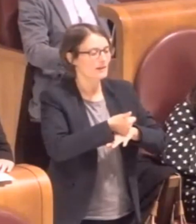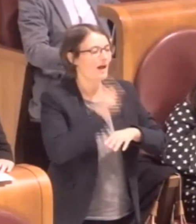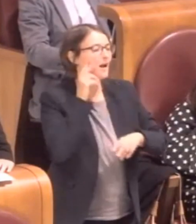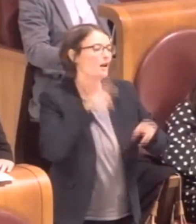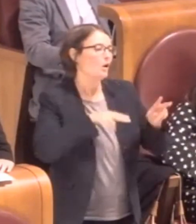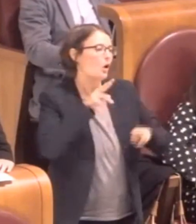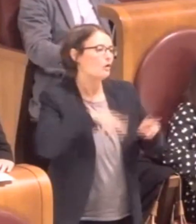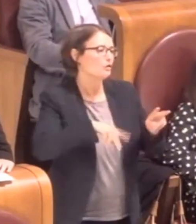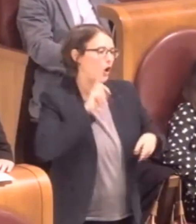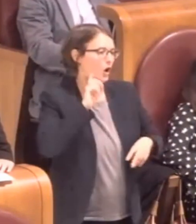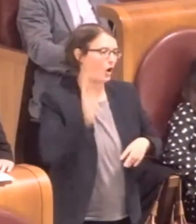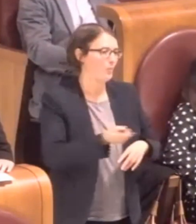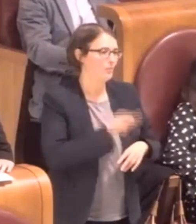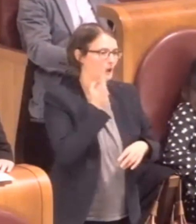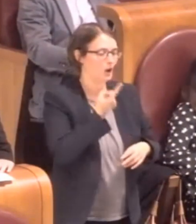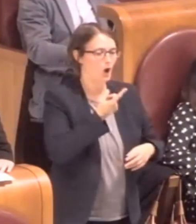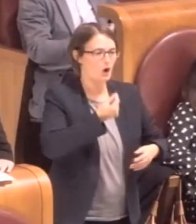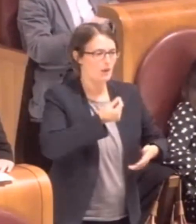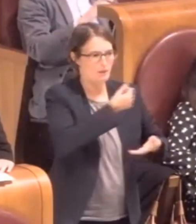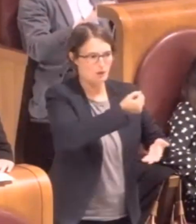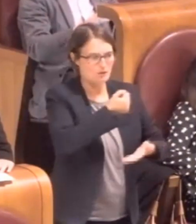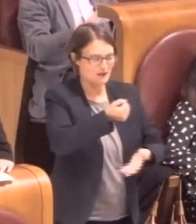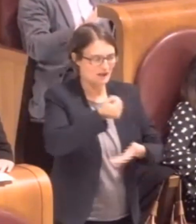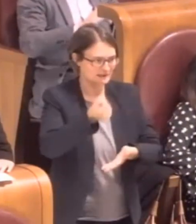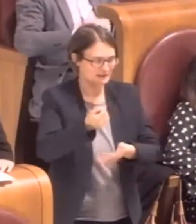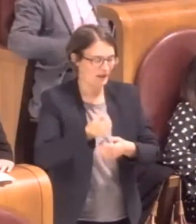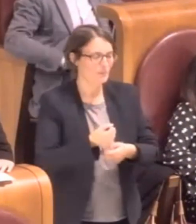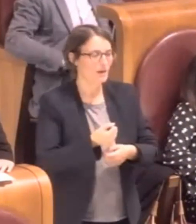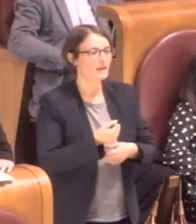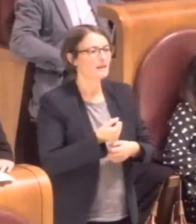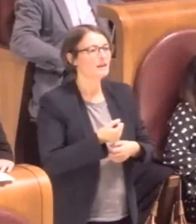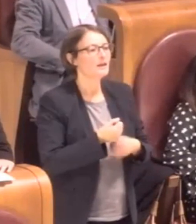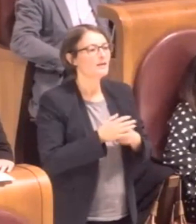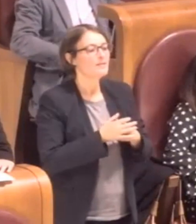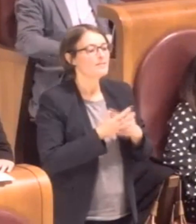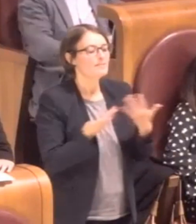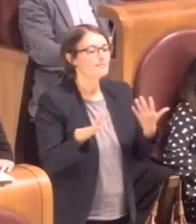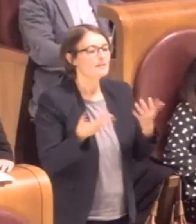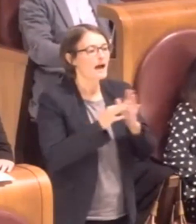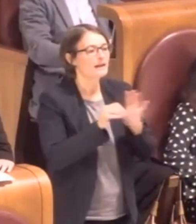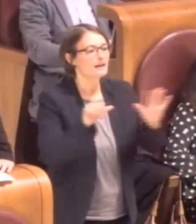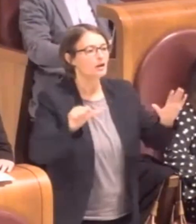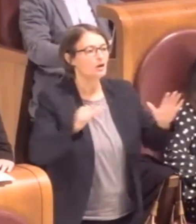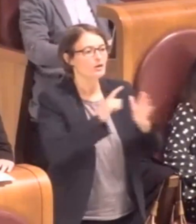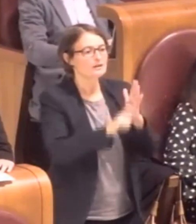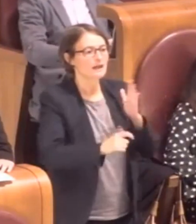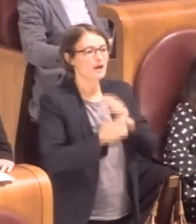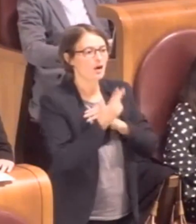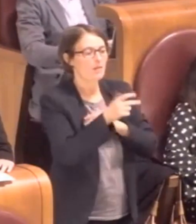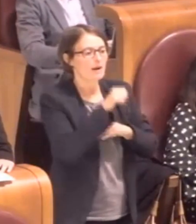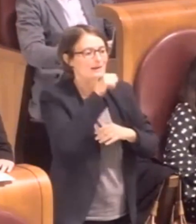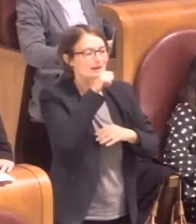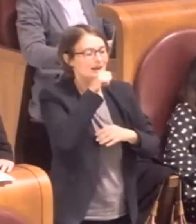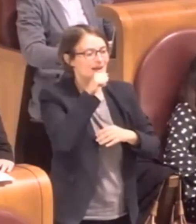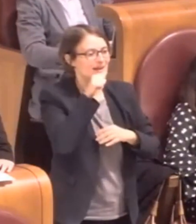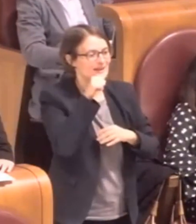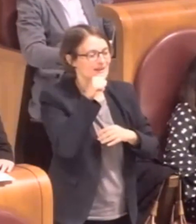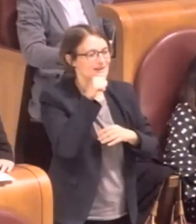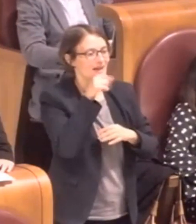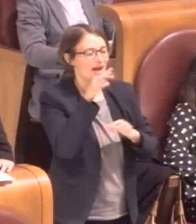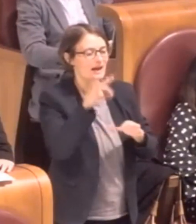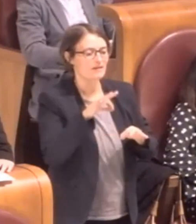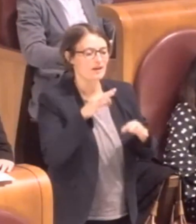di queste risorse. L'articolo 6,3 serve per istituzionalizzare alcuni